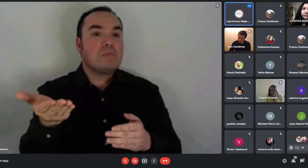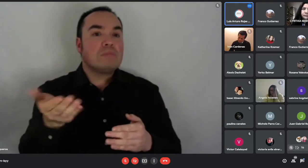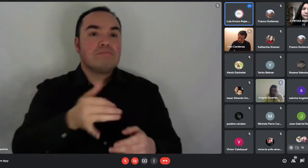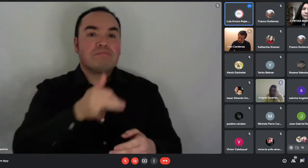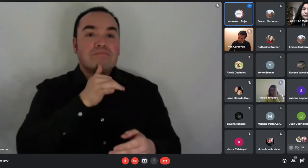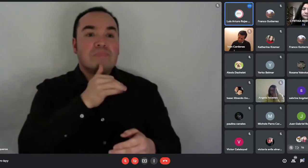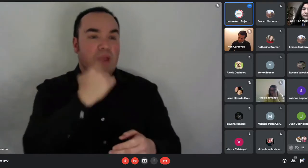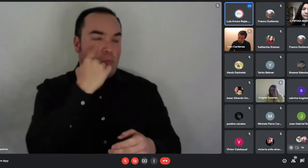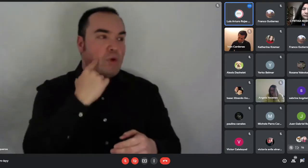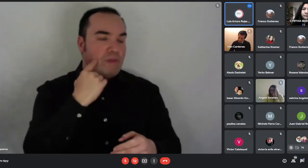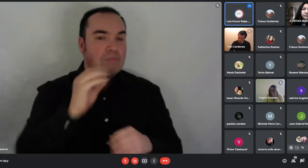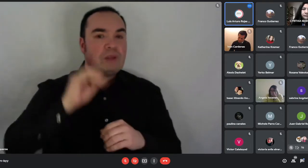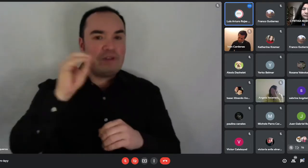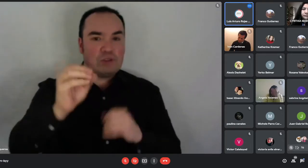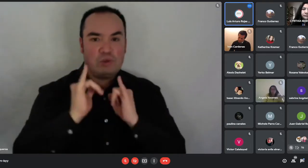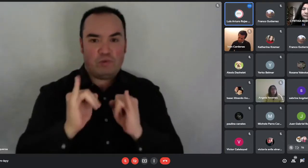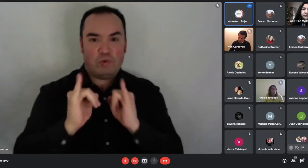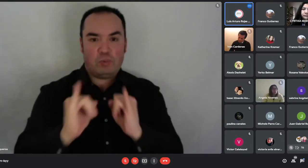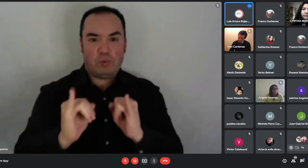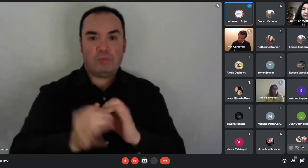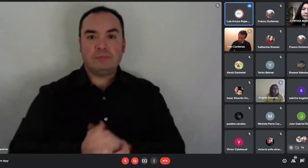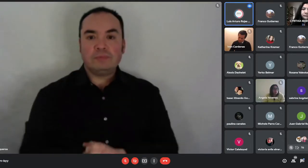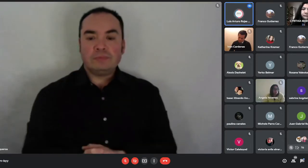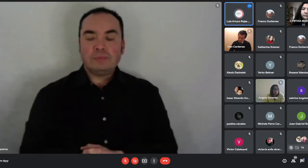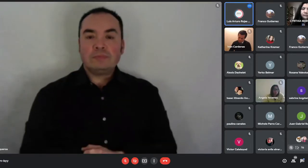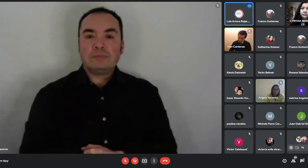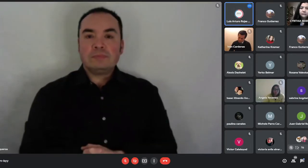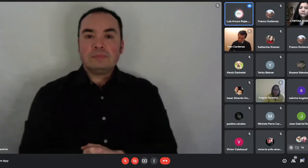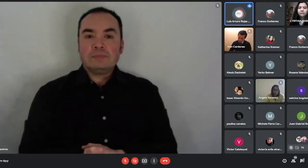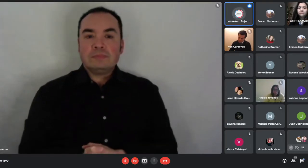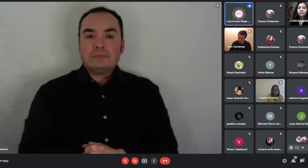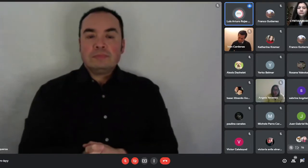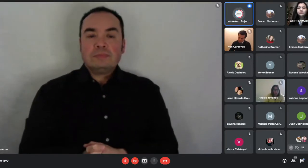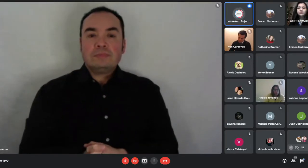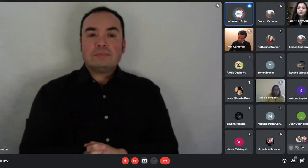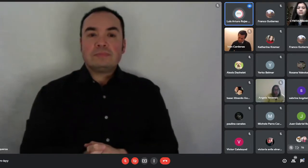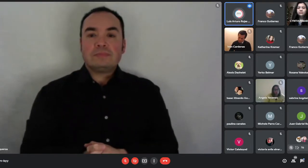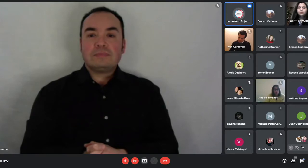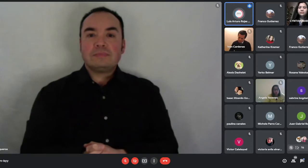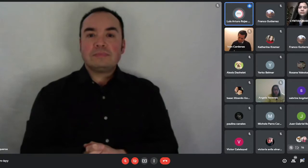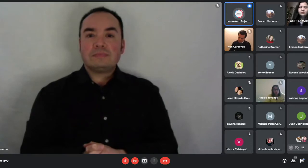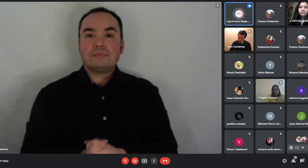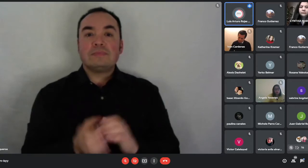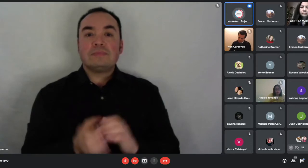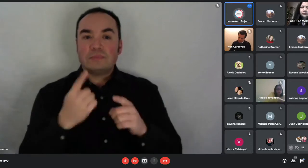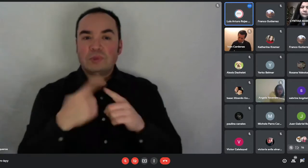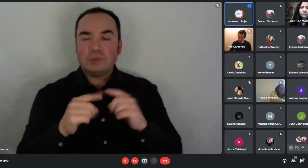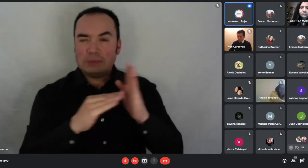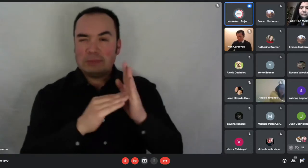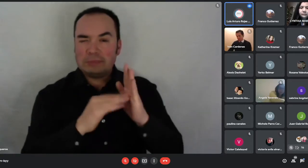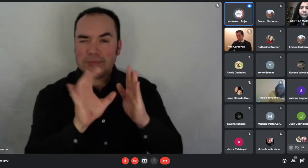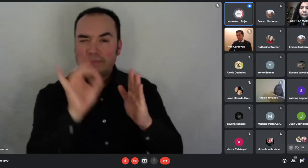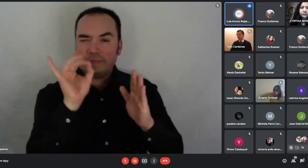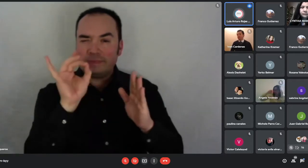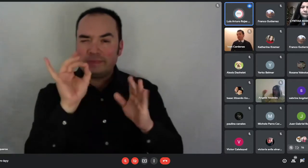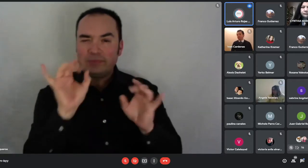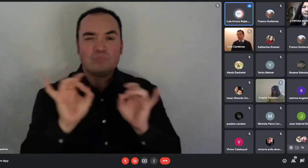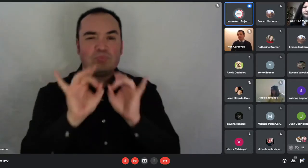Mira, hay una excepcionalidad en el caso de las personas que acrediten en alguna discapacidad.